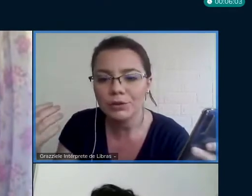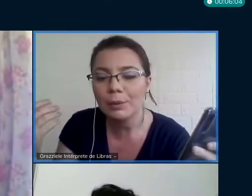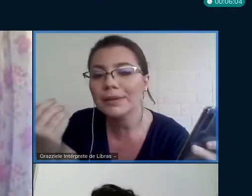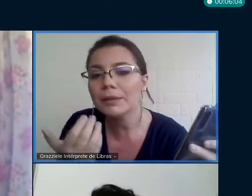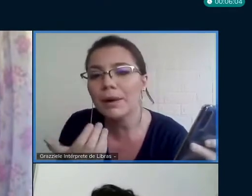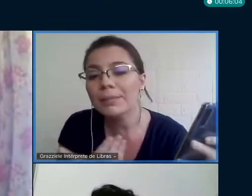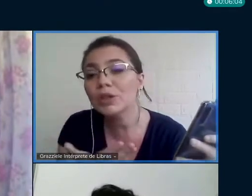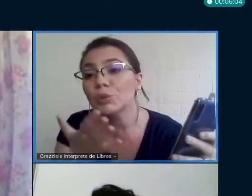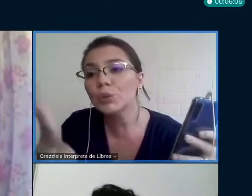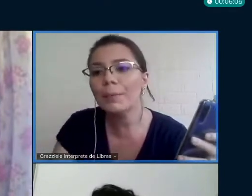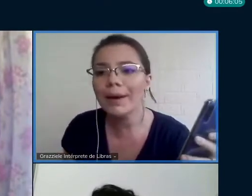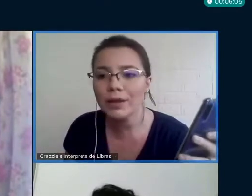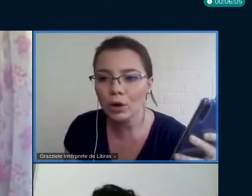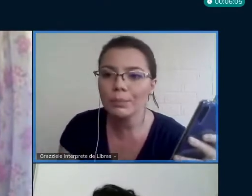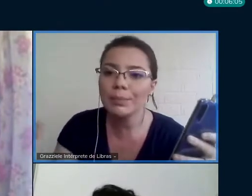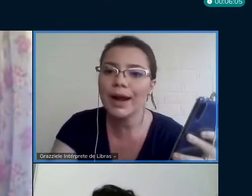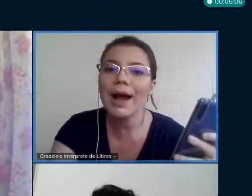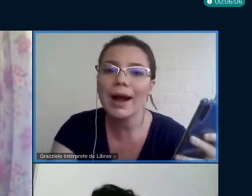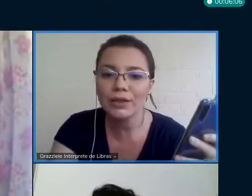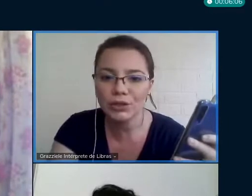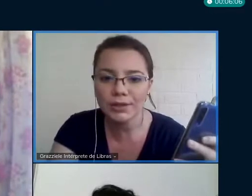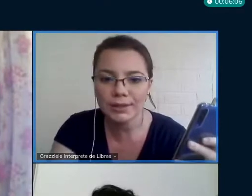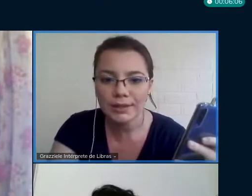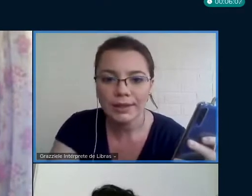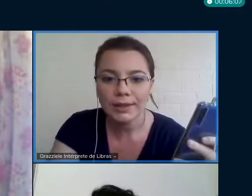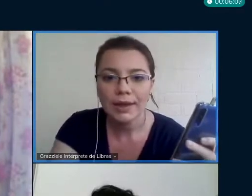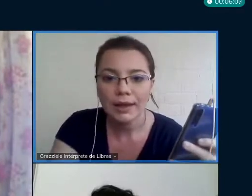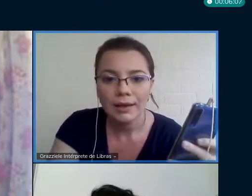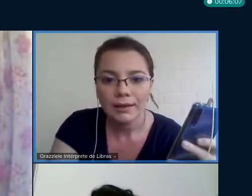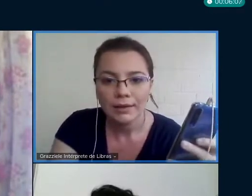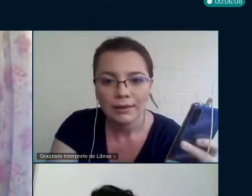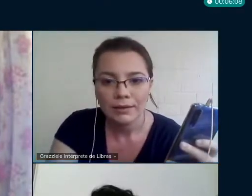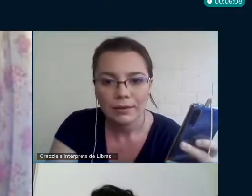de uma maneira, uma abertura maior para artes.